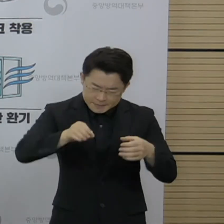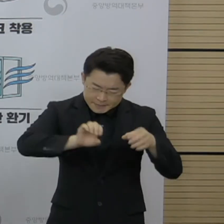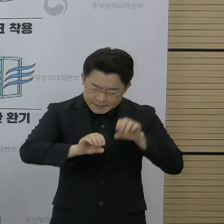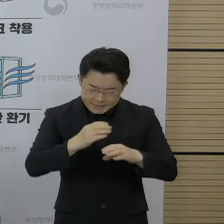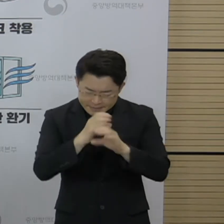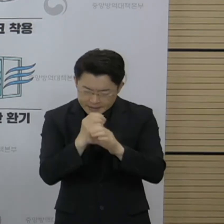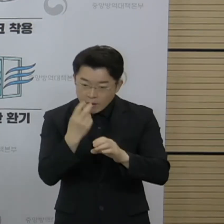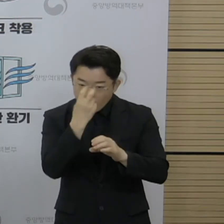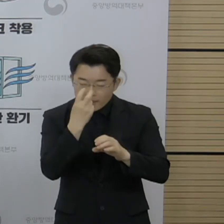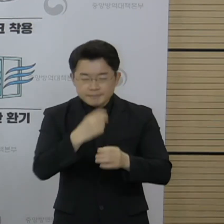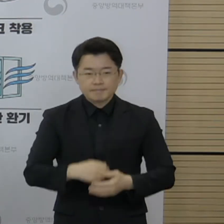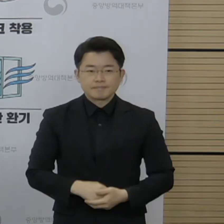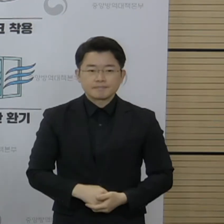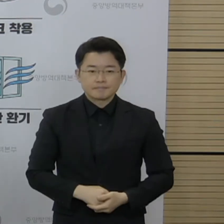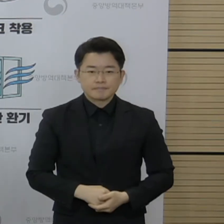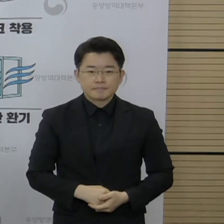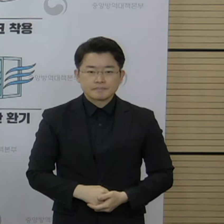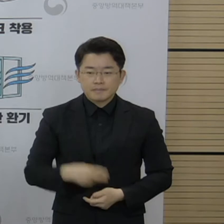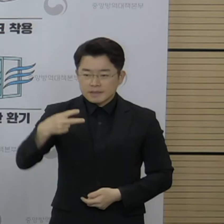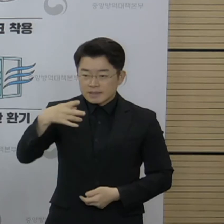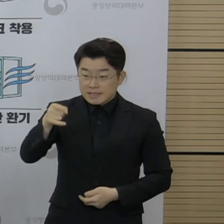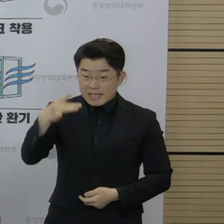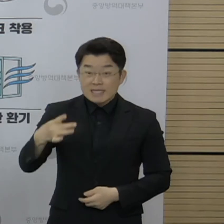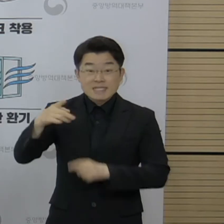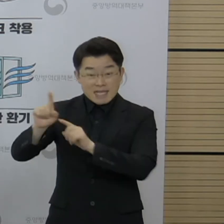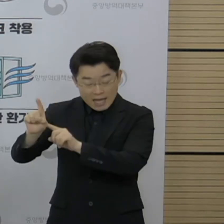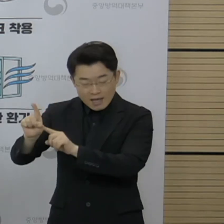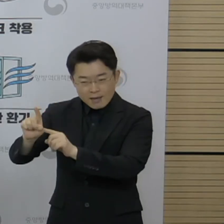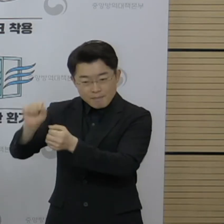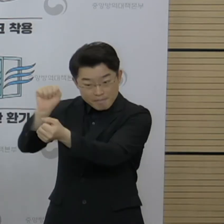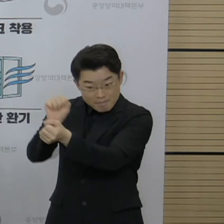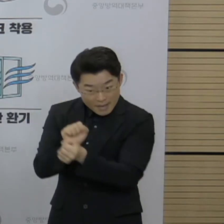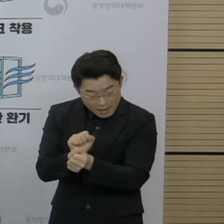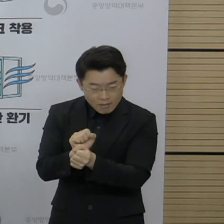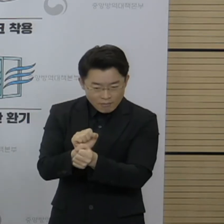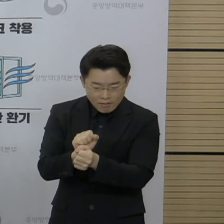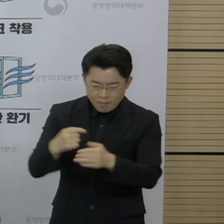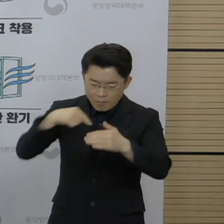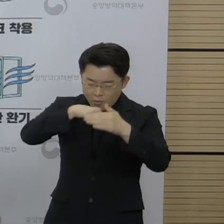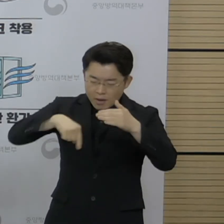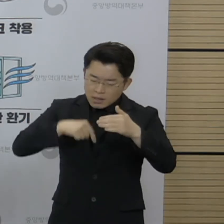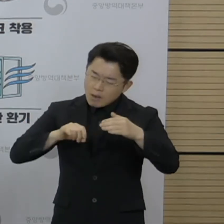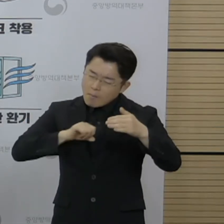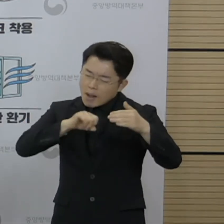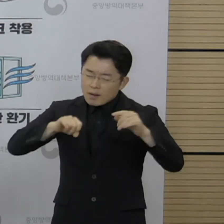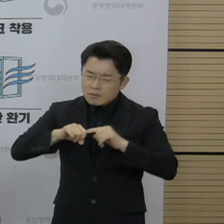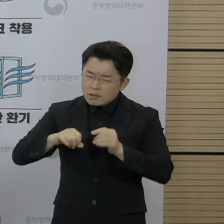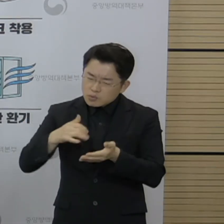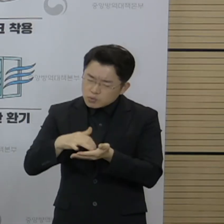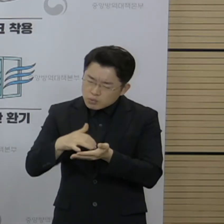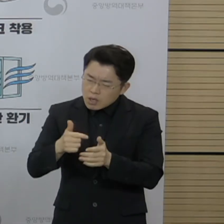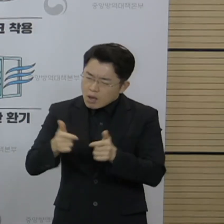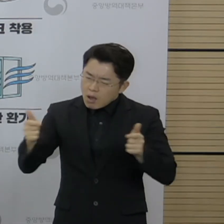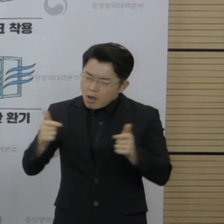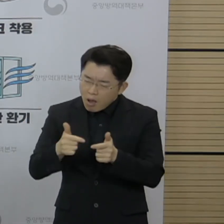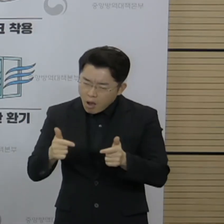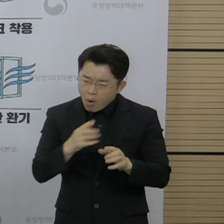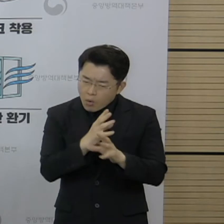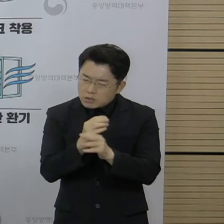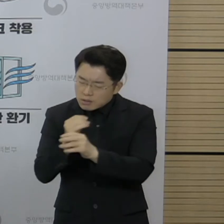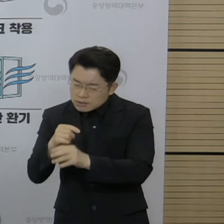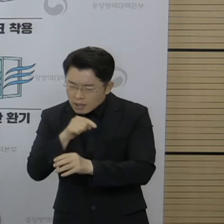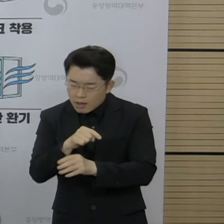실험에서는 델타 변이에 감염되어 발견한 후에 배출되는 바이러스를 시기별로 배양 정도가